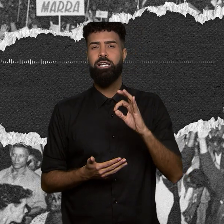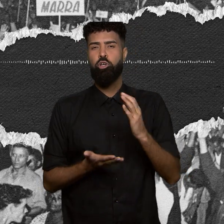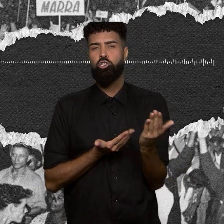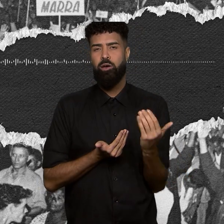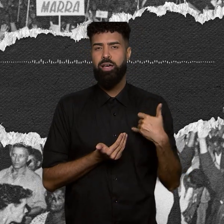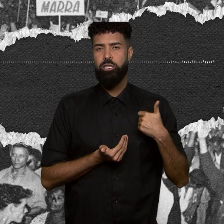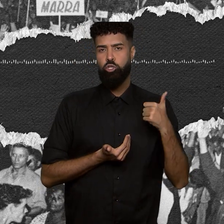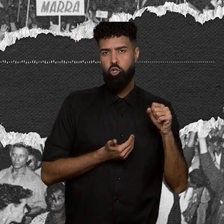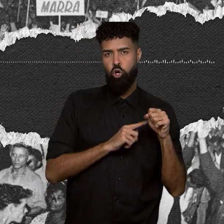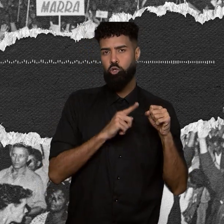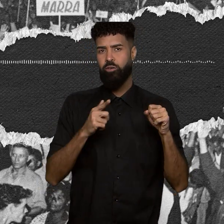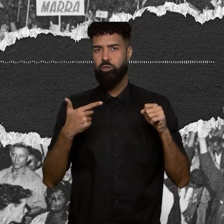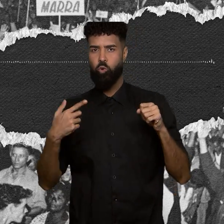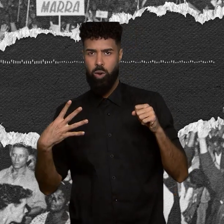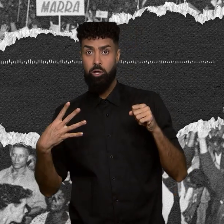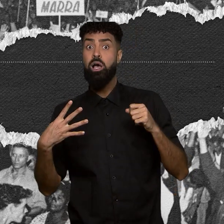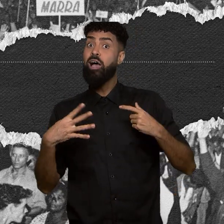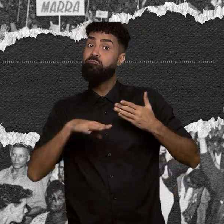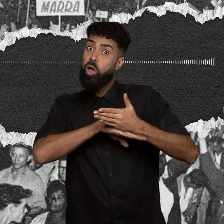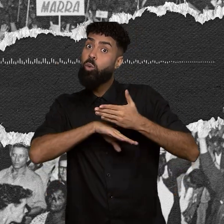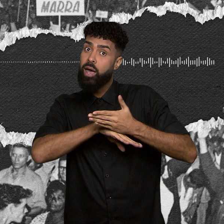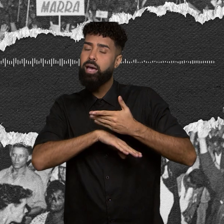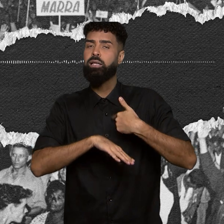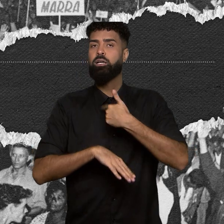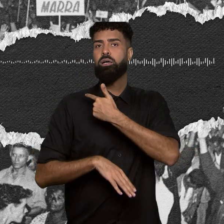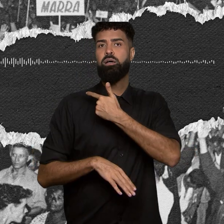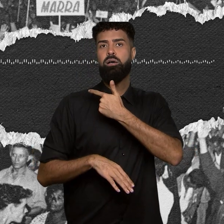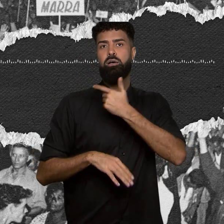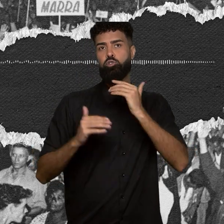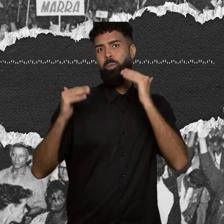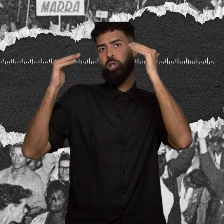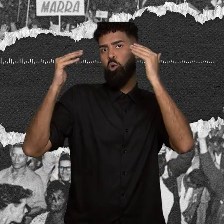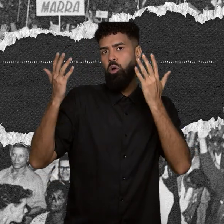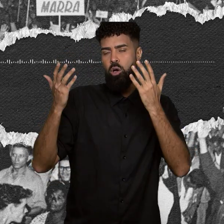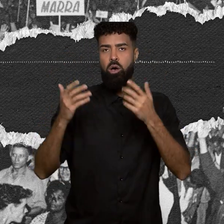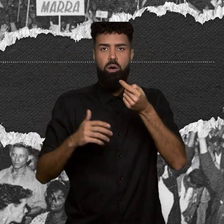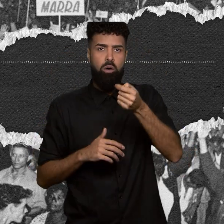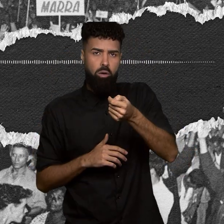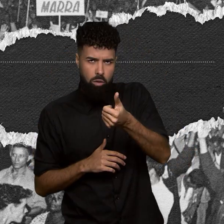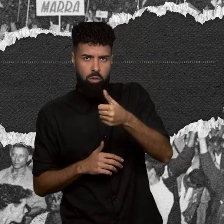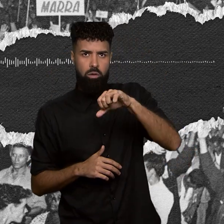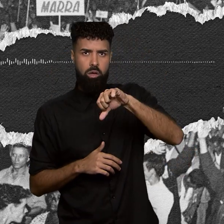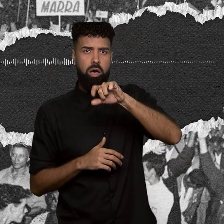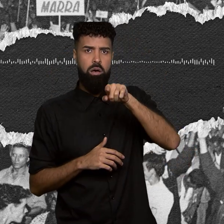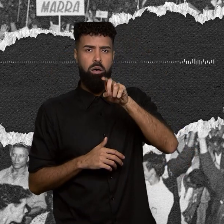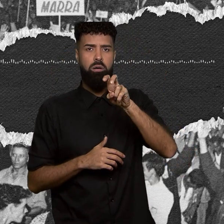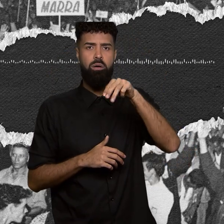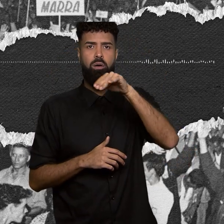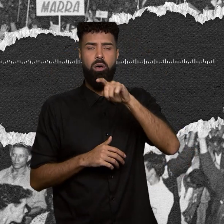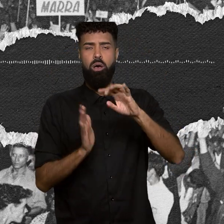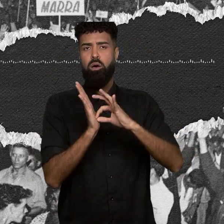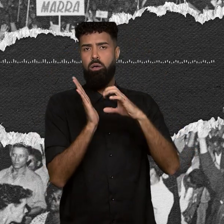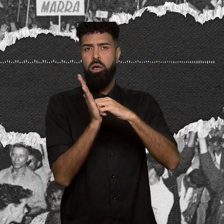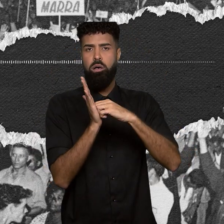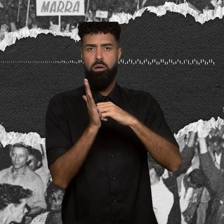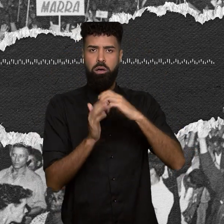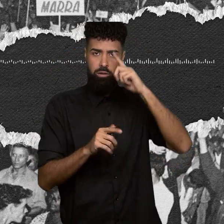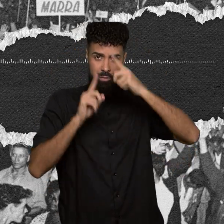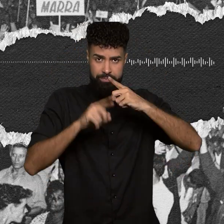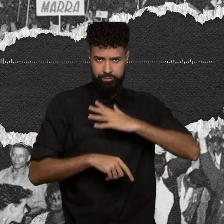frequenta ou já concluiu o ensino superior. São quase 9 milhões e meio de matrículas. A ditadura terminou com mais ou menos 1